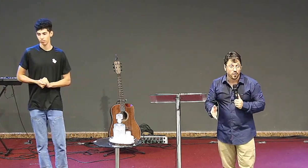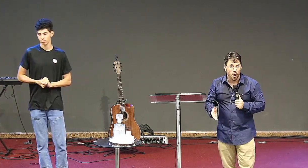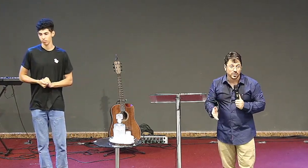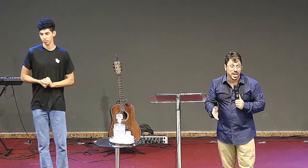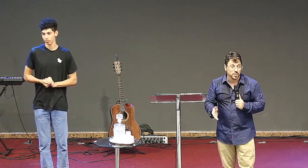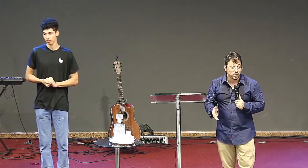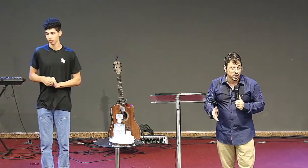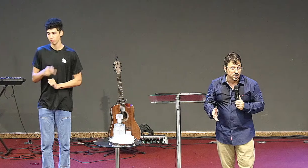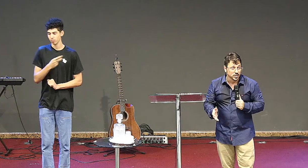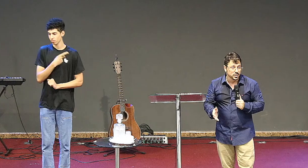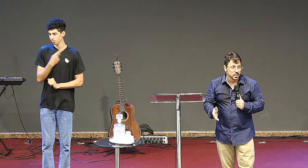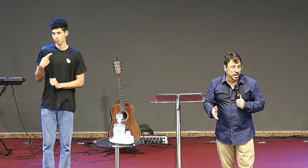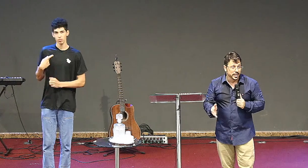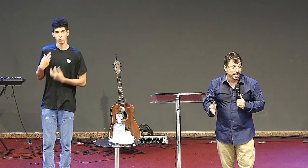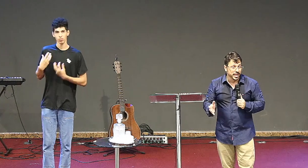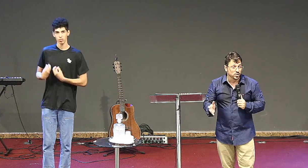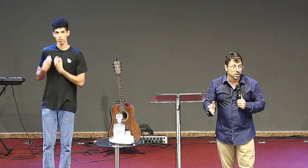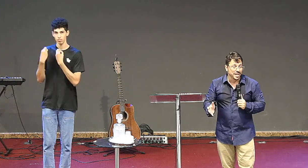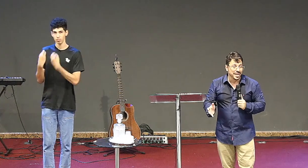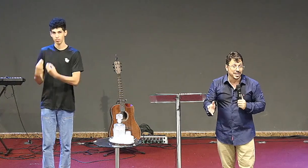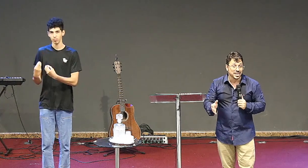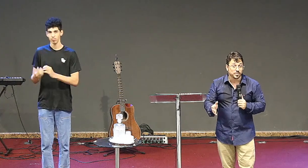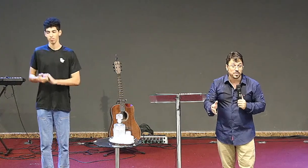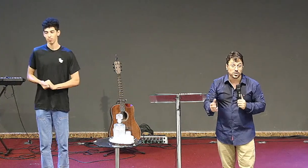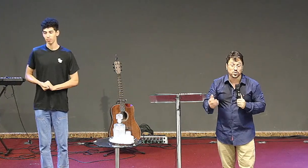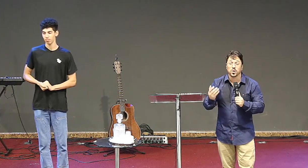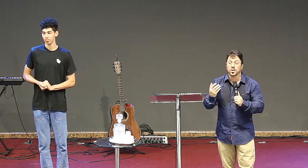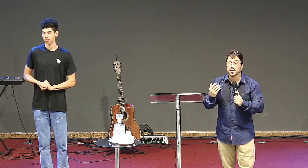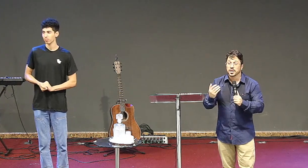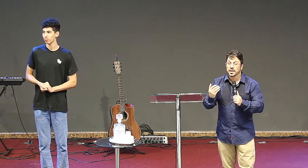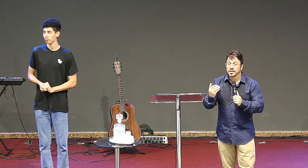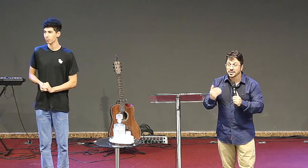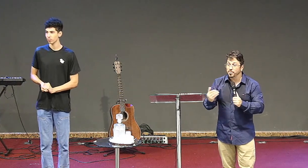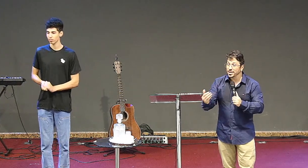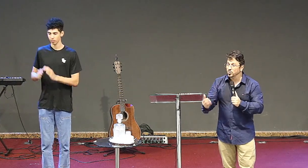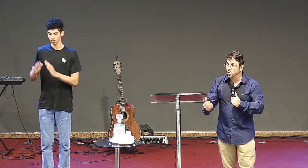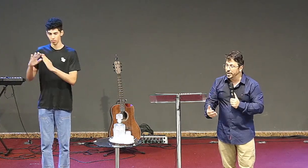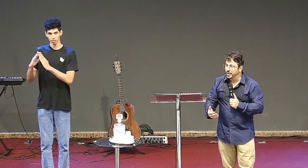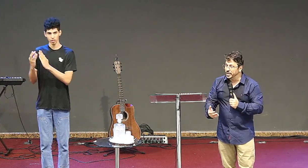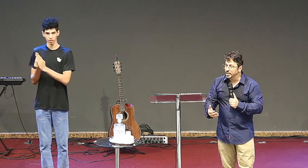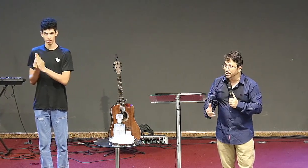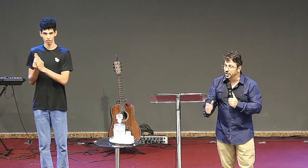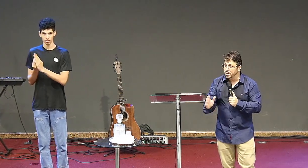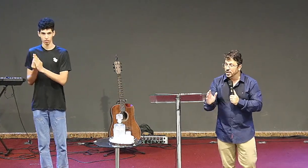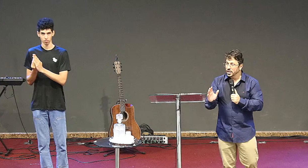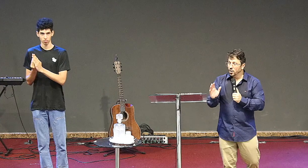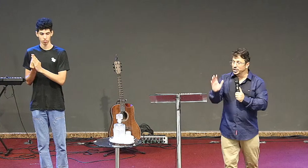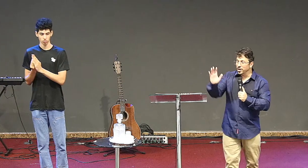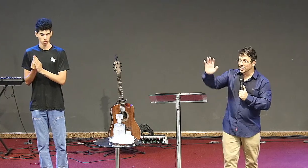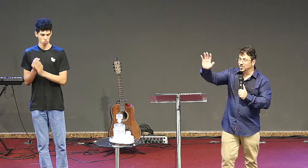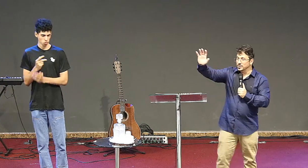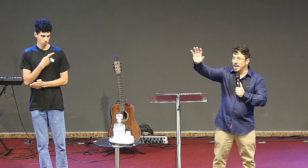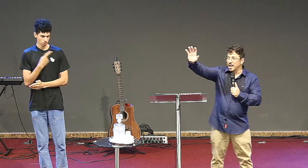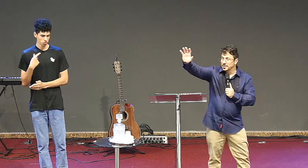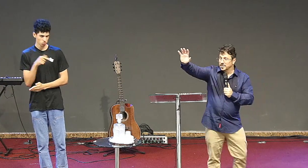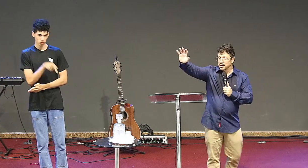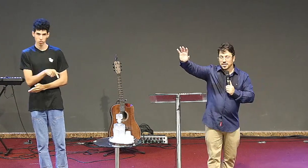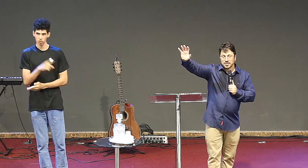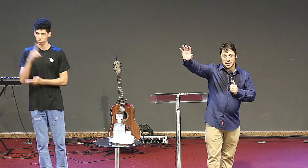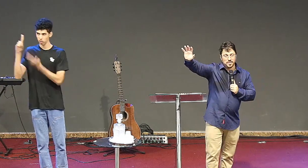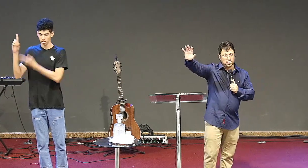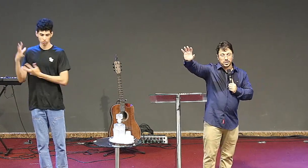irmãos eu volto a repetir que Deus não dá igreja para pastor ele dá pastor para a igreja onde é que o pastor está